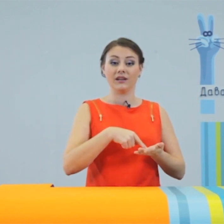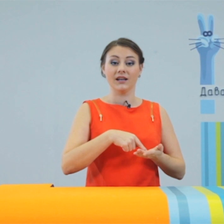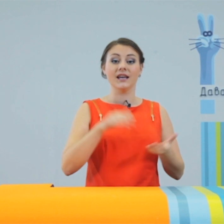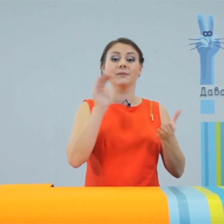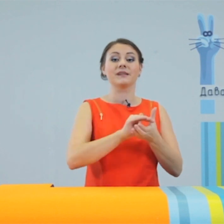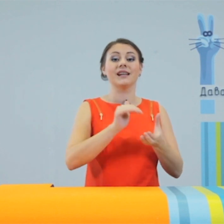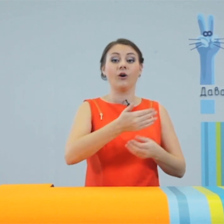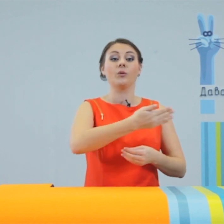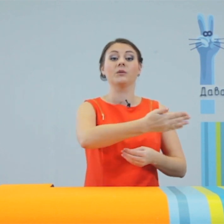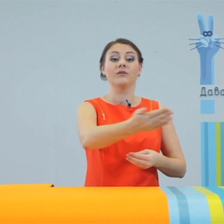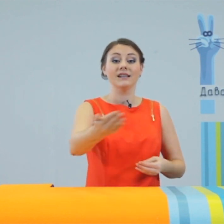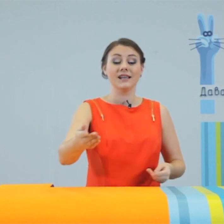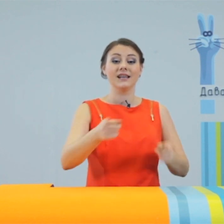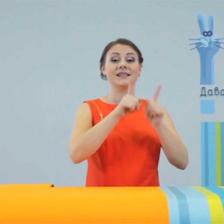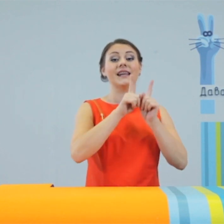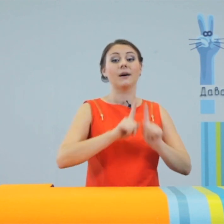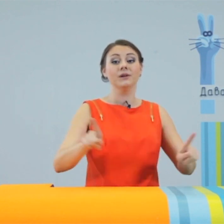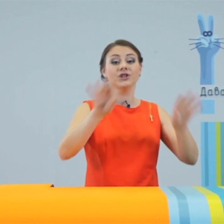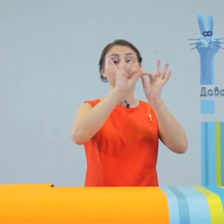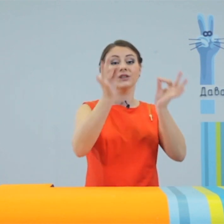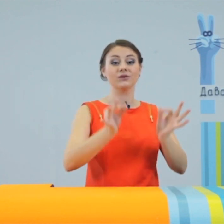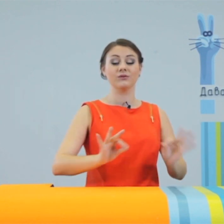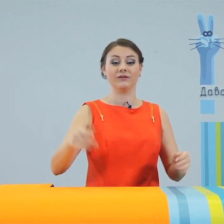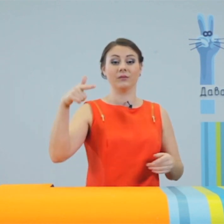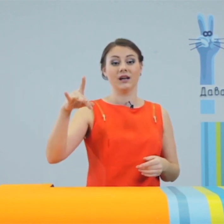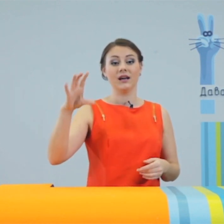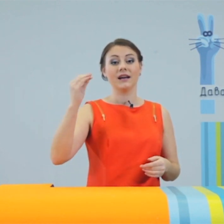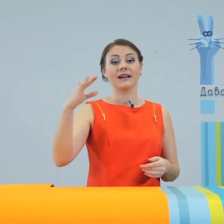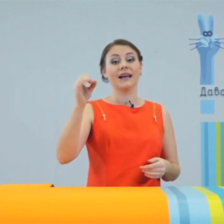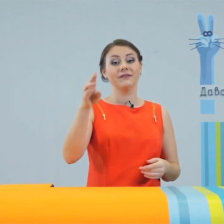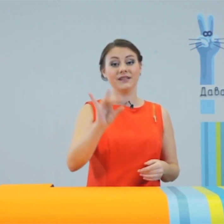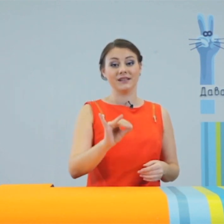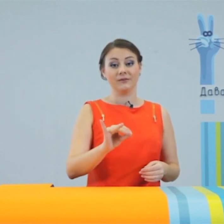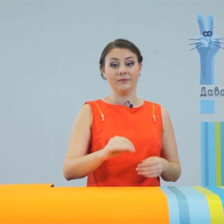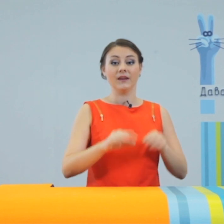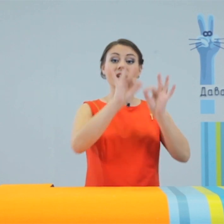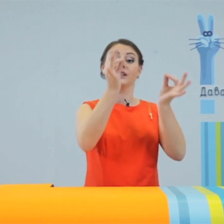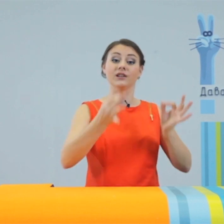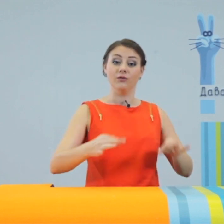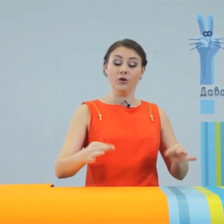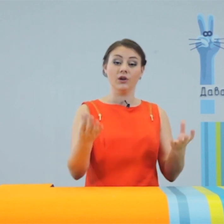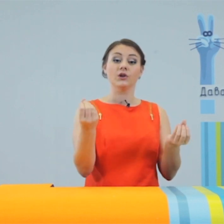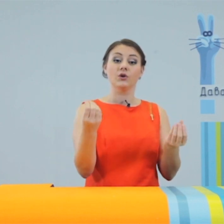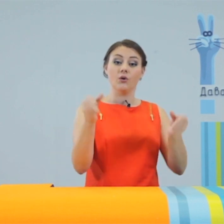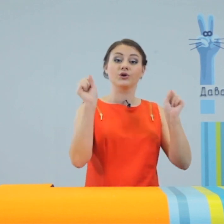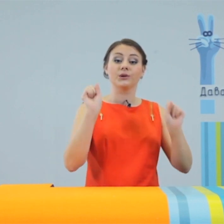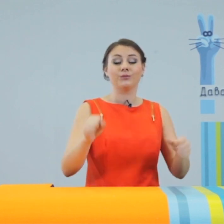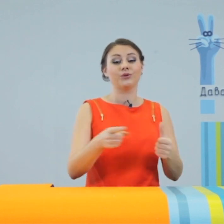и познакомим вас с необычным искусством – граффити. Его тоже можно